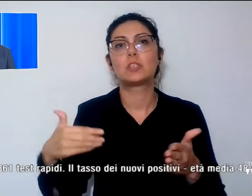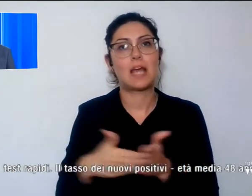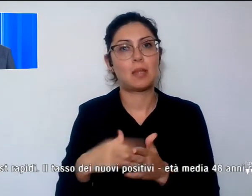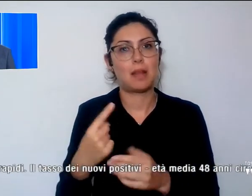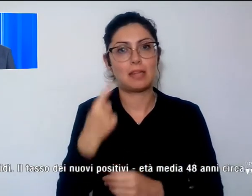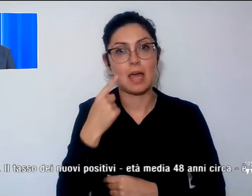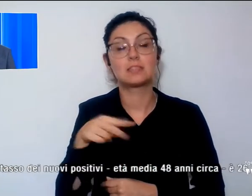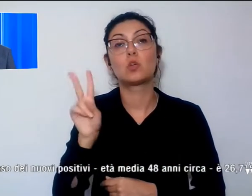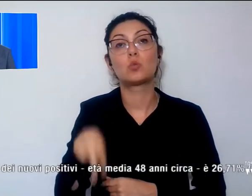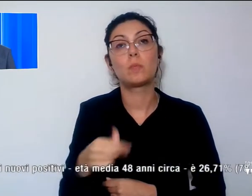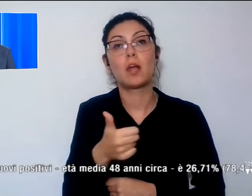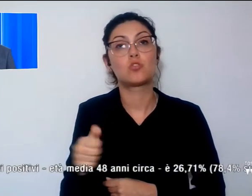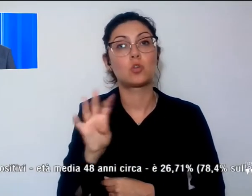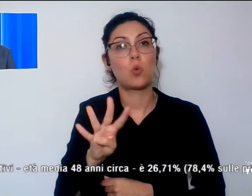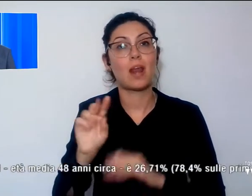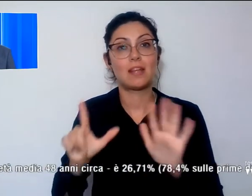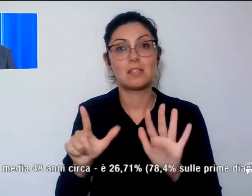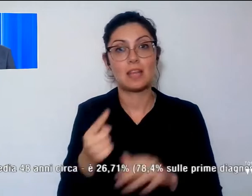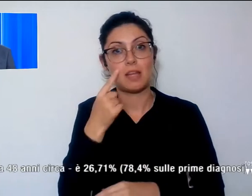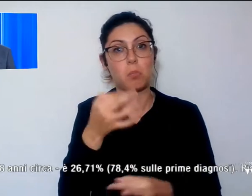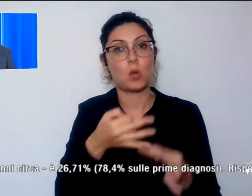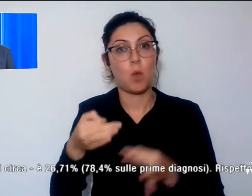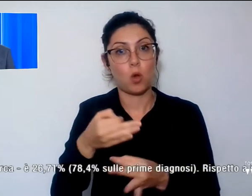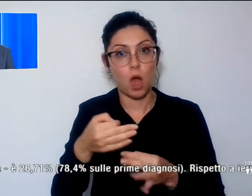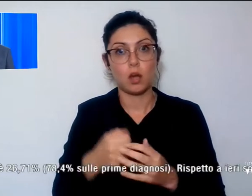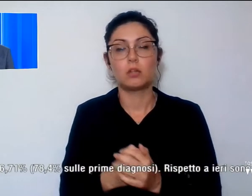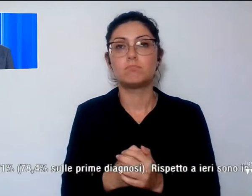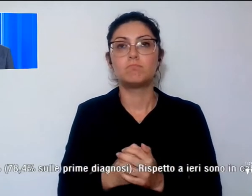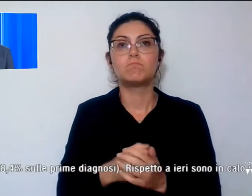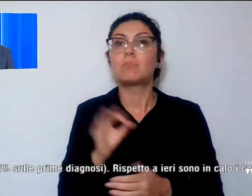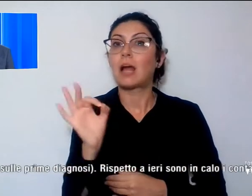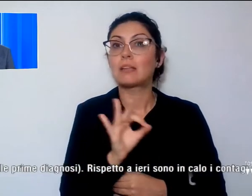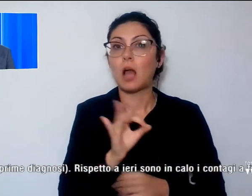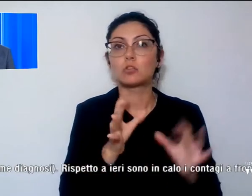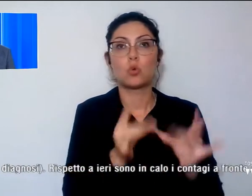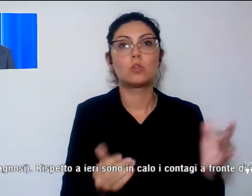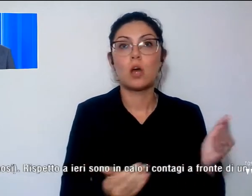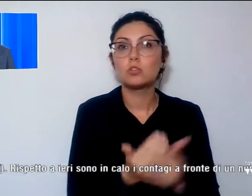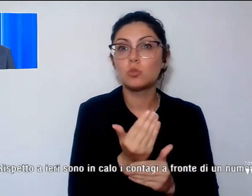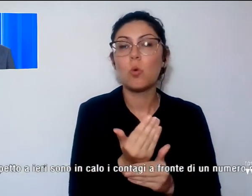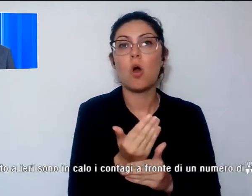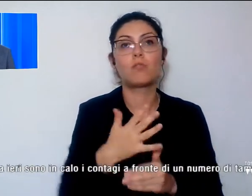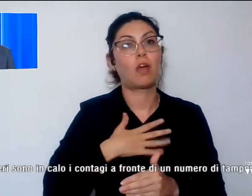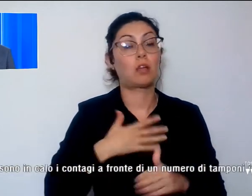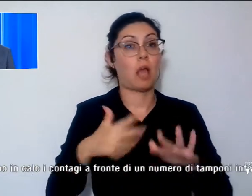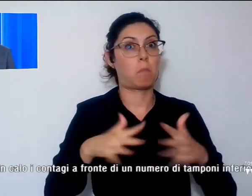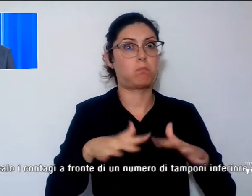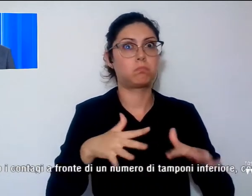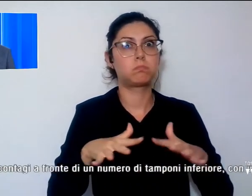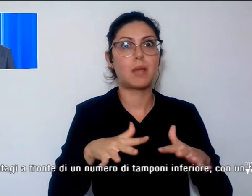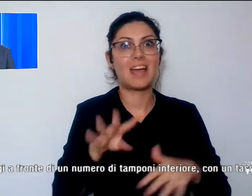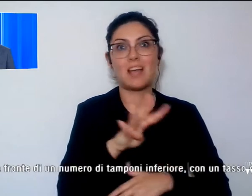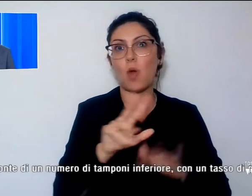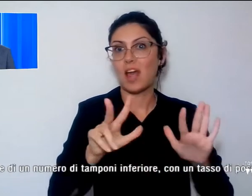.147 tamponi molecolari. Il tasso dei nuovi positivi, che ha un'età media di circa 48